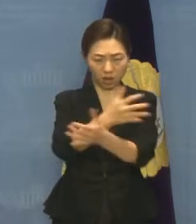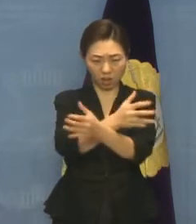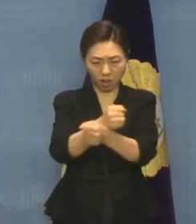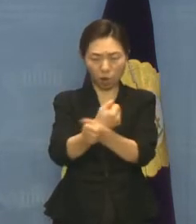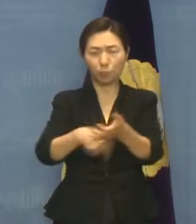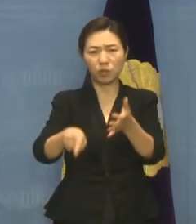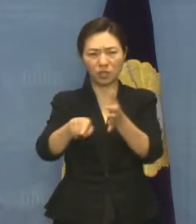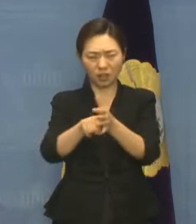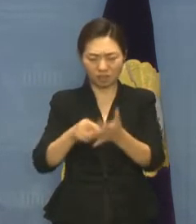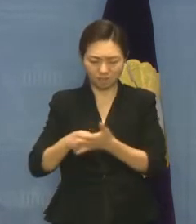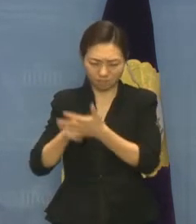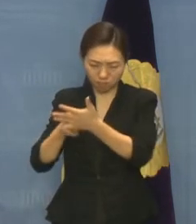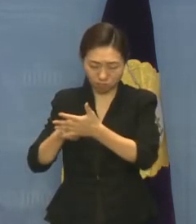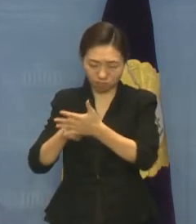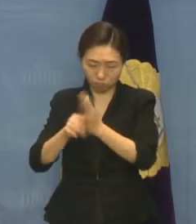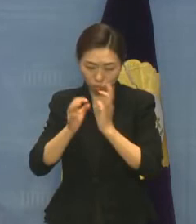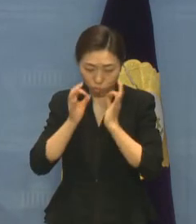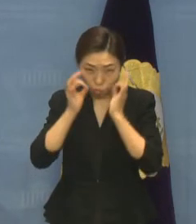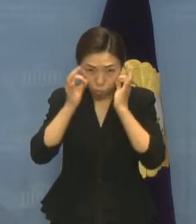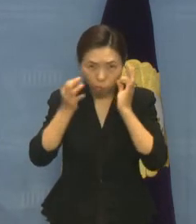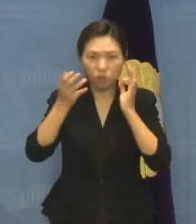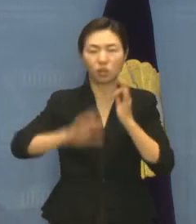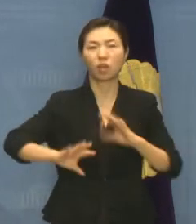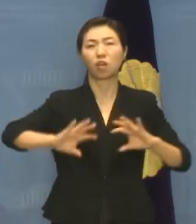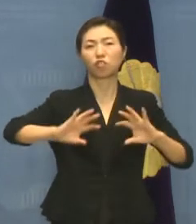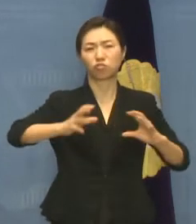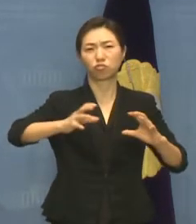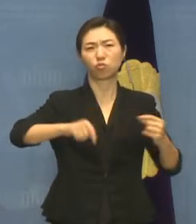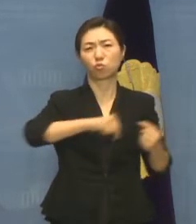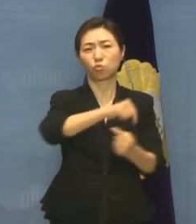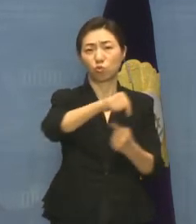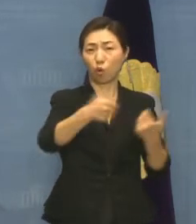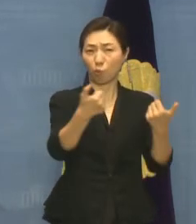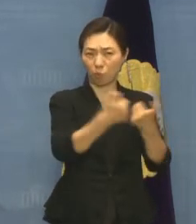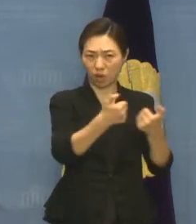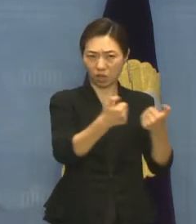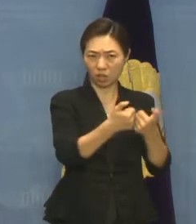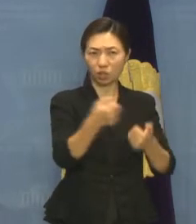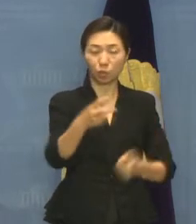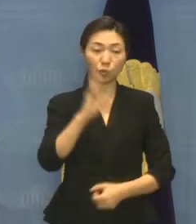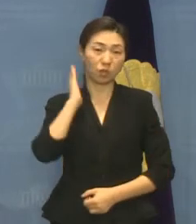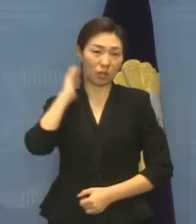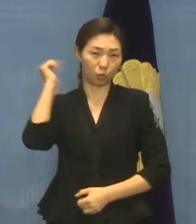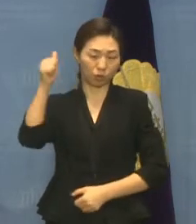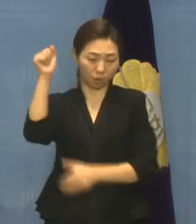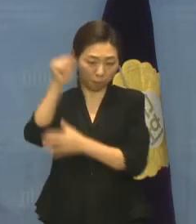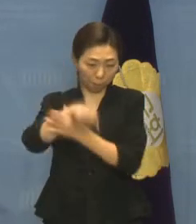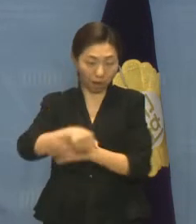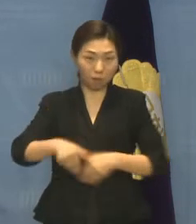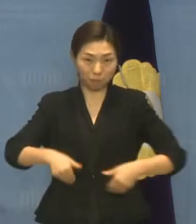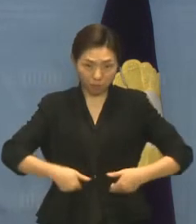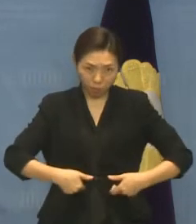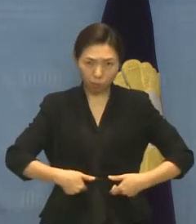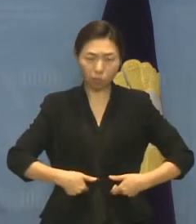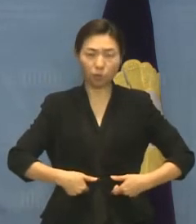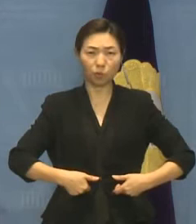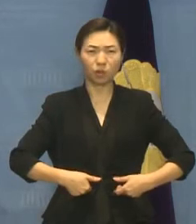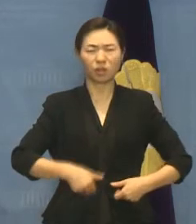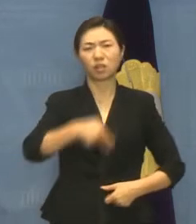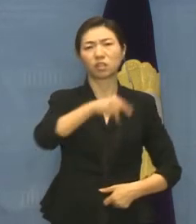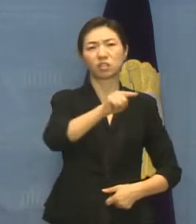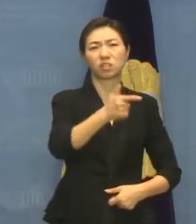안타깝게도 국무회의와 대통령 재가를 거친 선택의정서 가입 동의안은